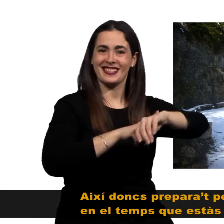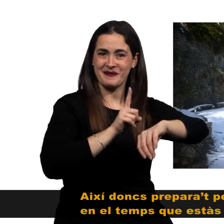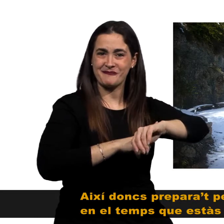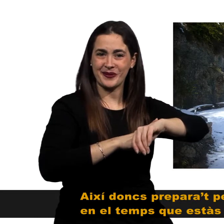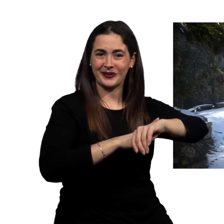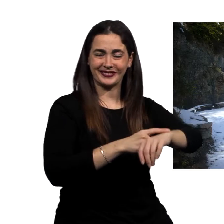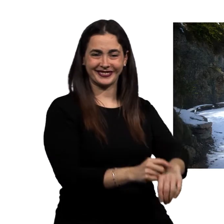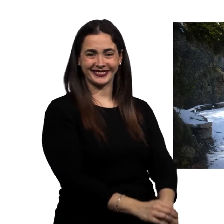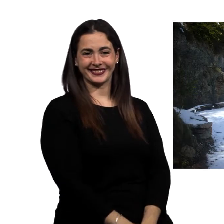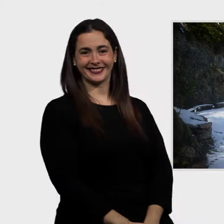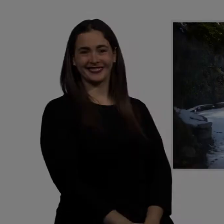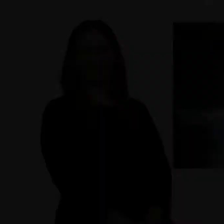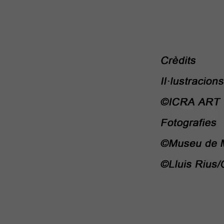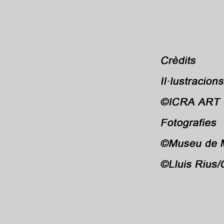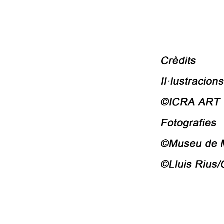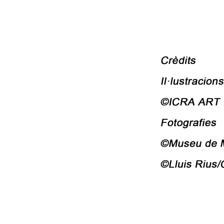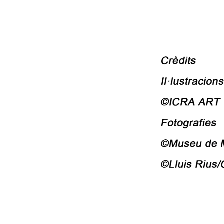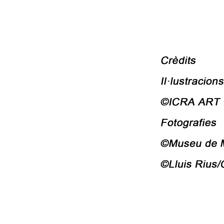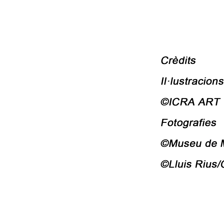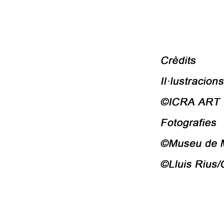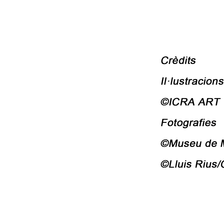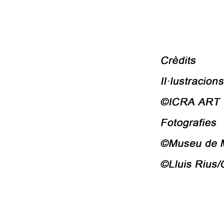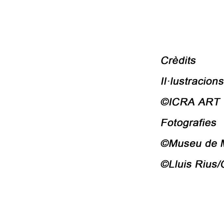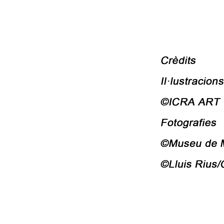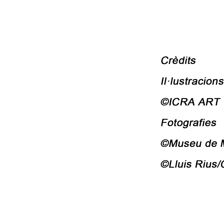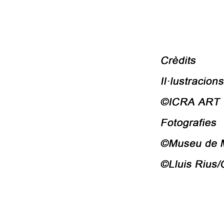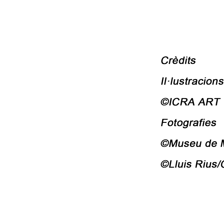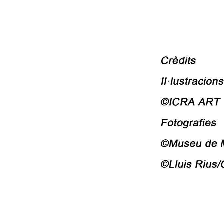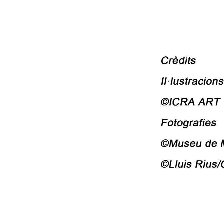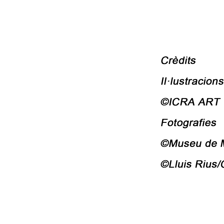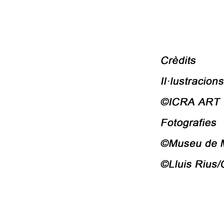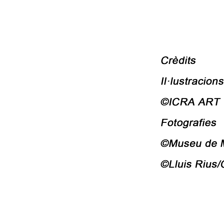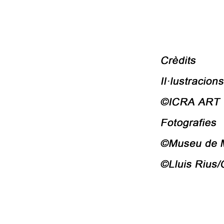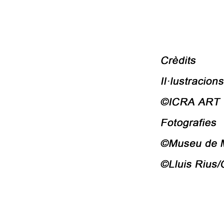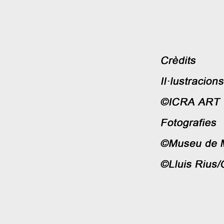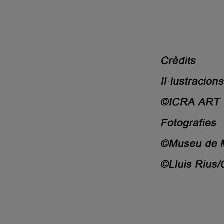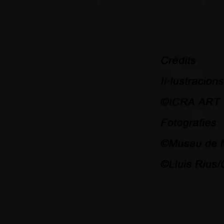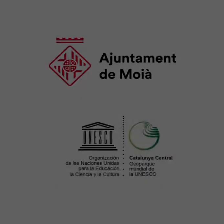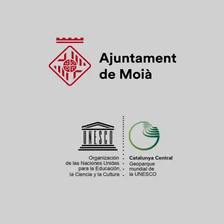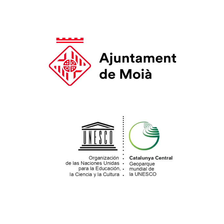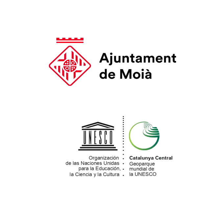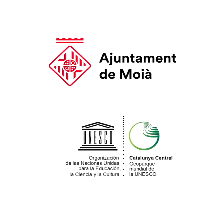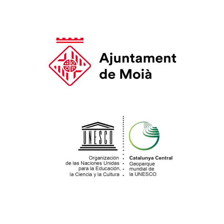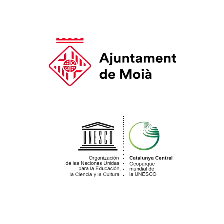'iniciar. Bona per acompamento de l'Institut Bonaia e Bonaia. c un dick. Bonaia. Bonaia. Abonaia.